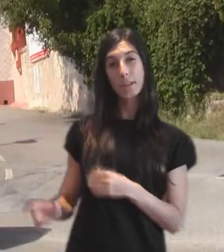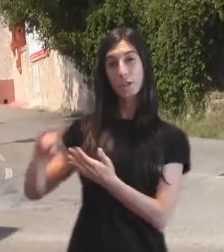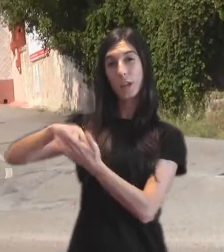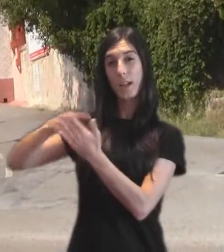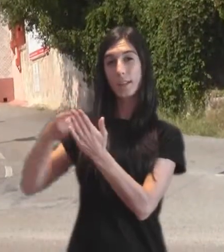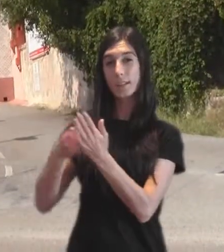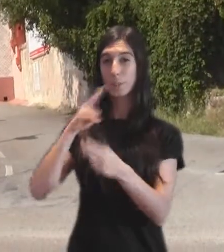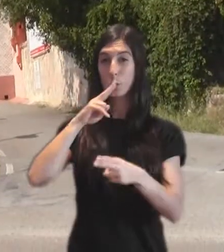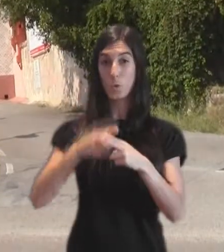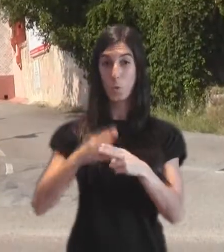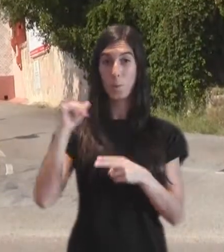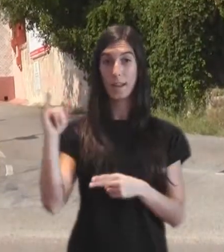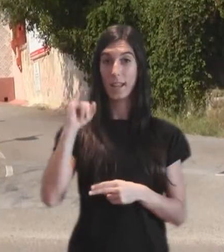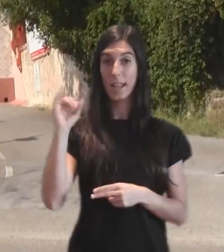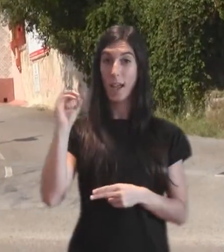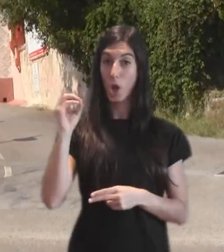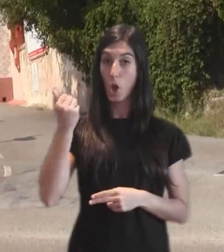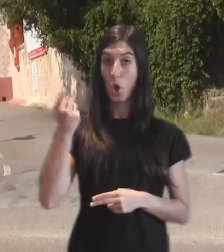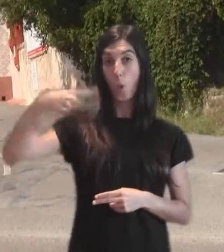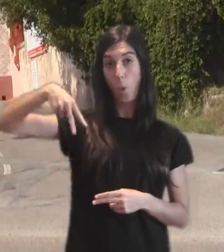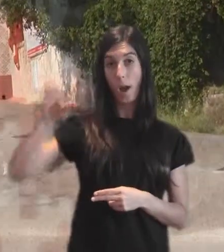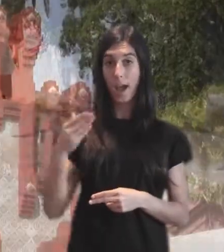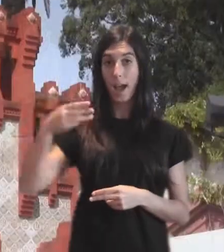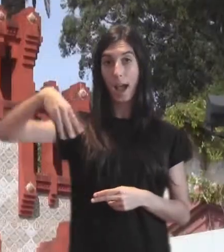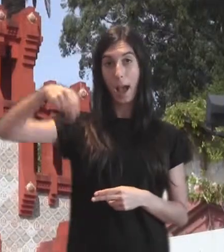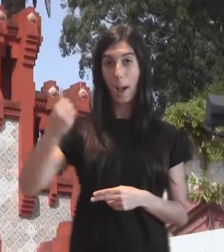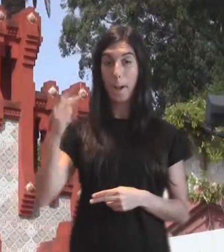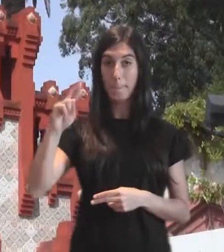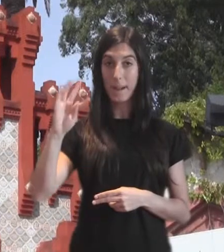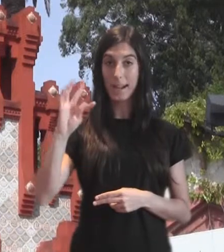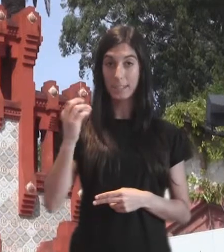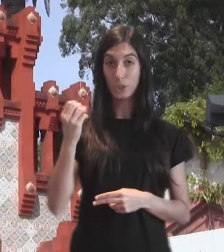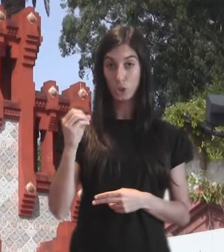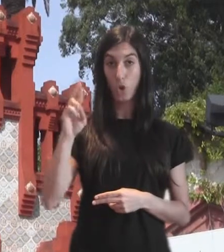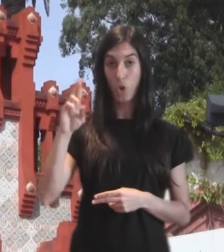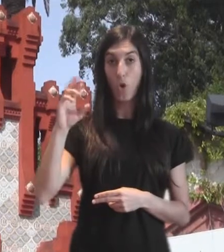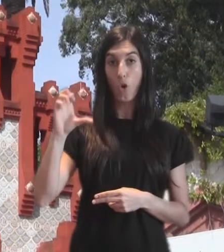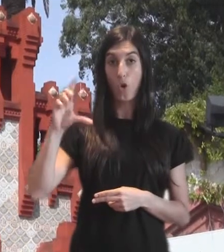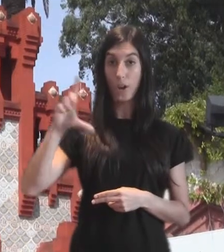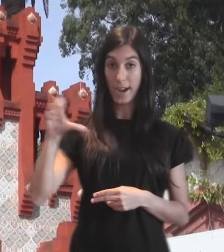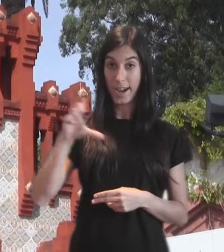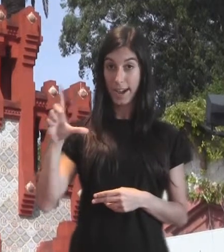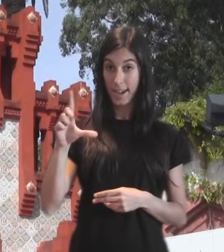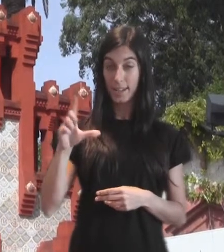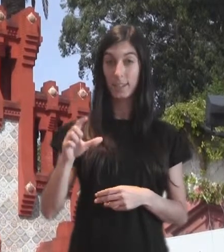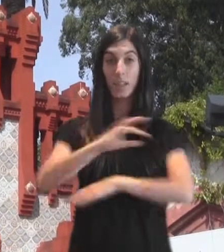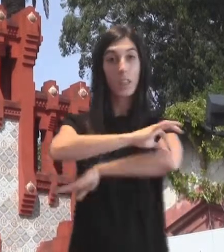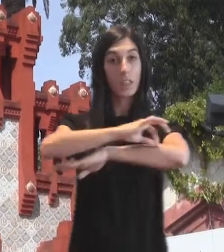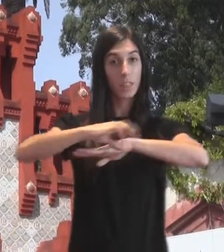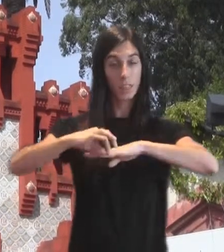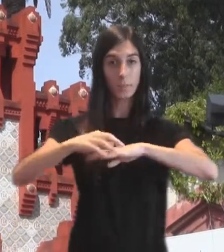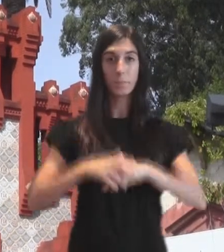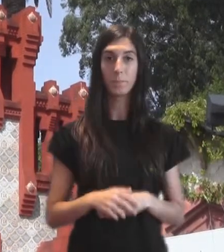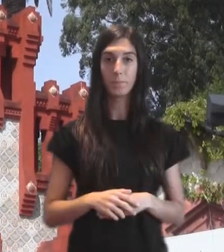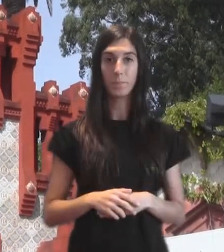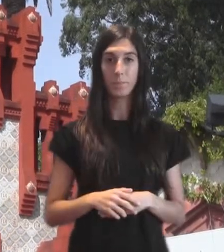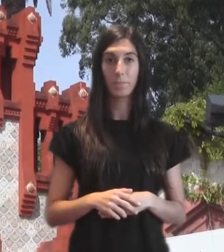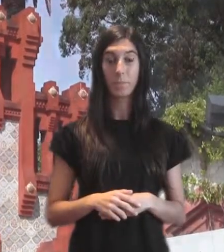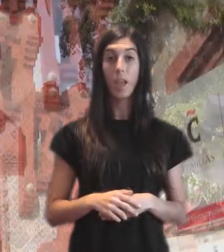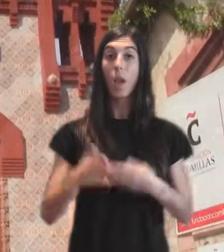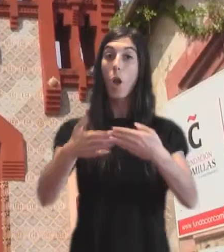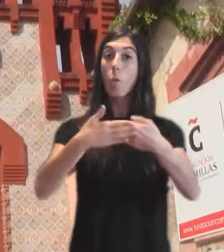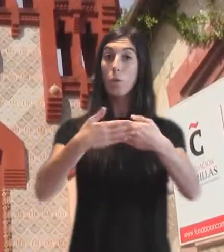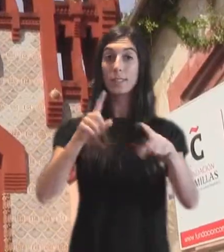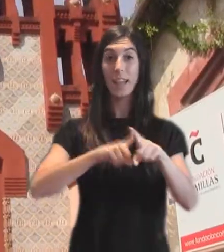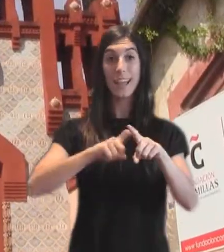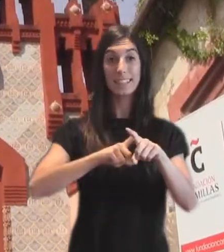Joan Martorell y corresponde a los estilos neogótico, neomudéjar y modernista. Esta combinación de estilos